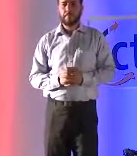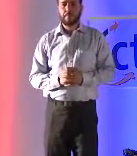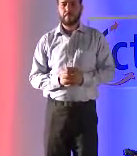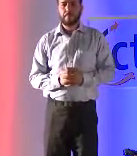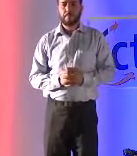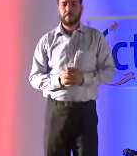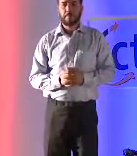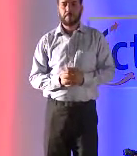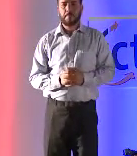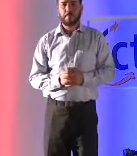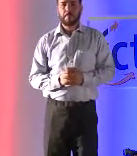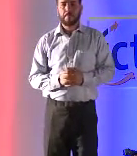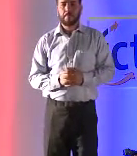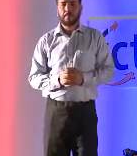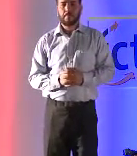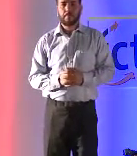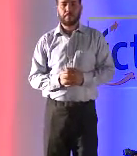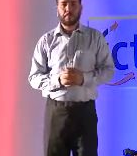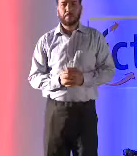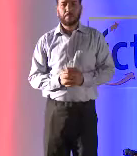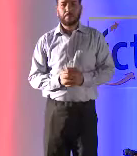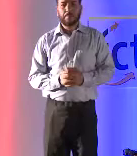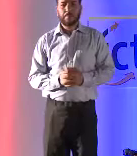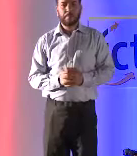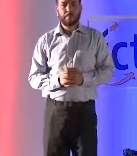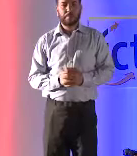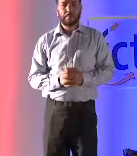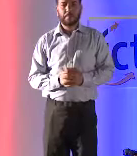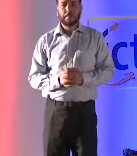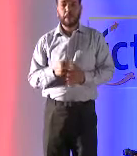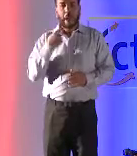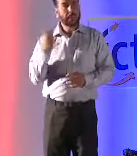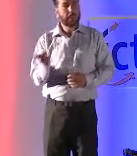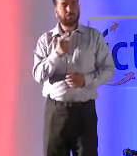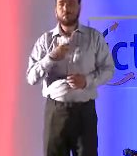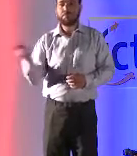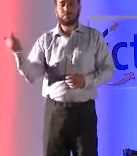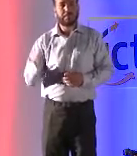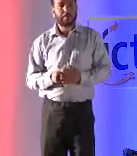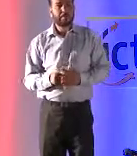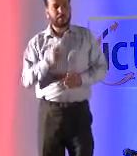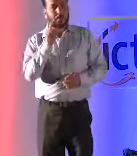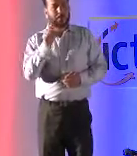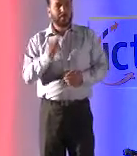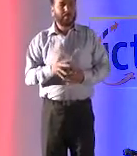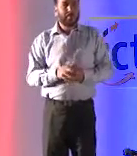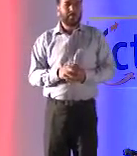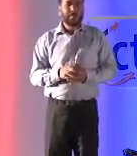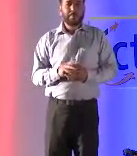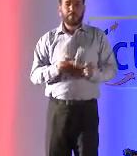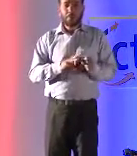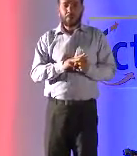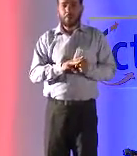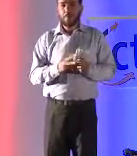المعارض من المعارض من المعارضة التي تصدق في مستخدم لذلك للمعارضة الأشخاص، هذه هي